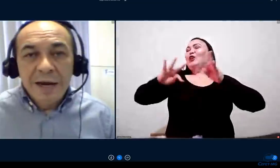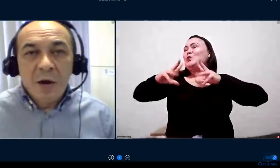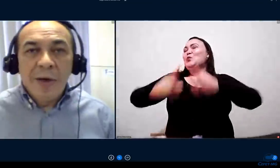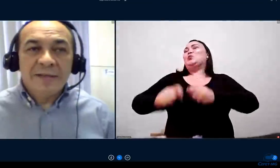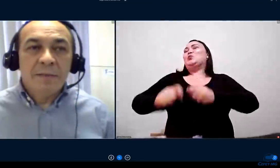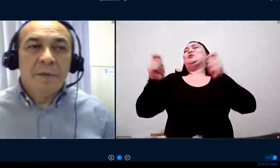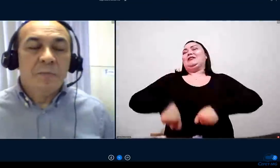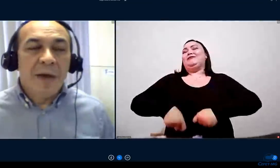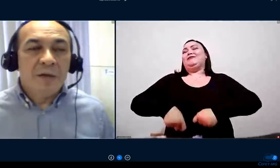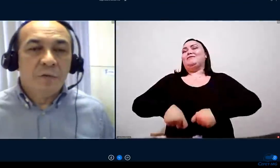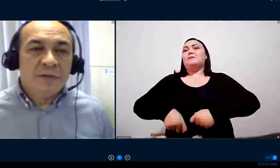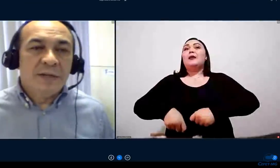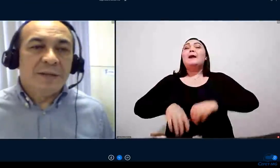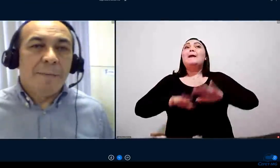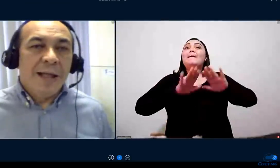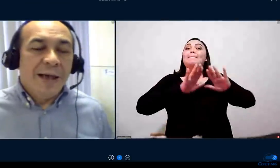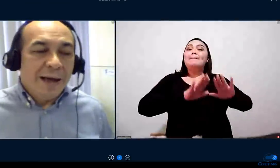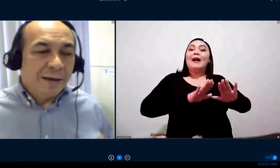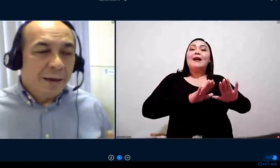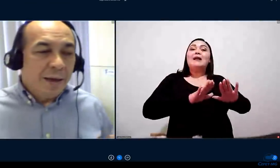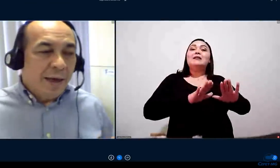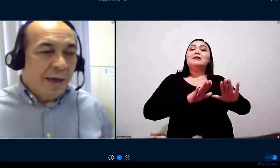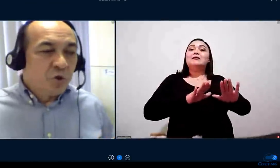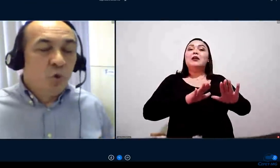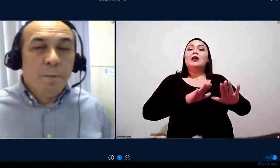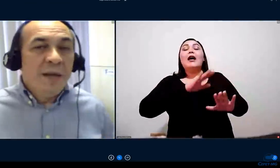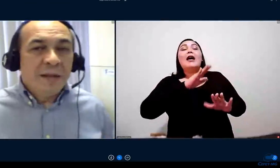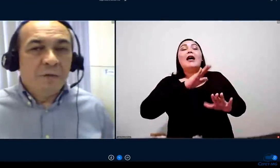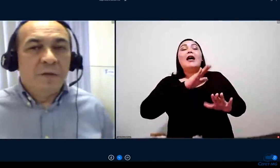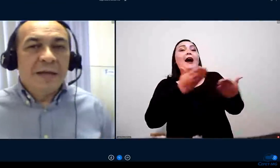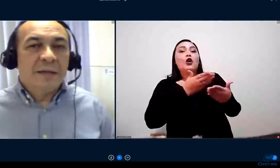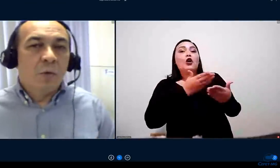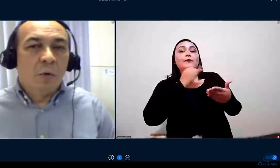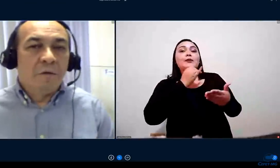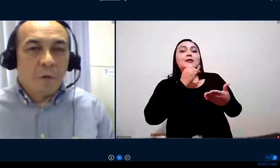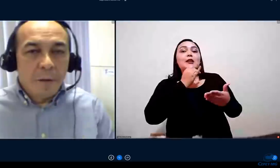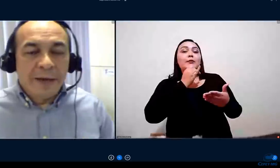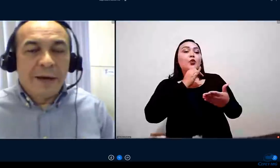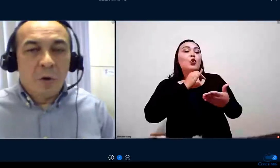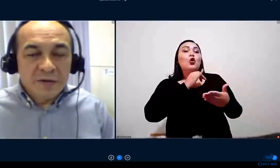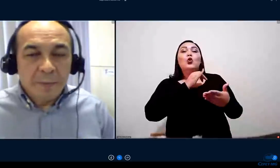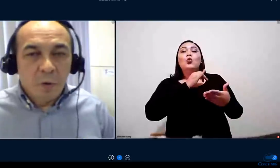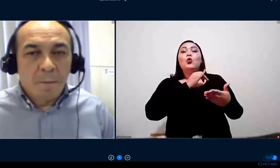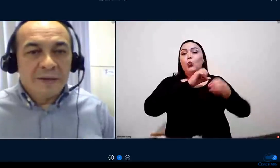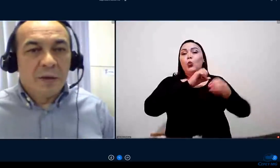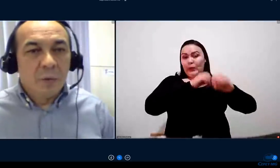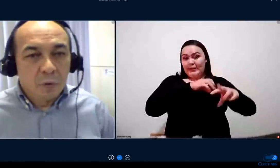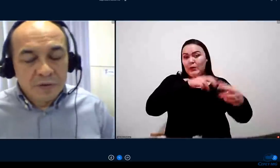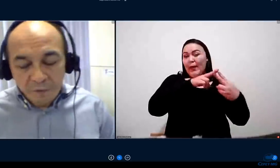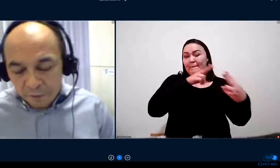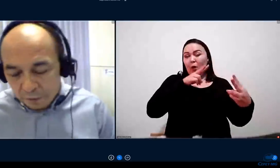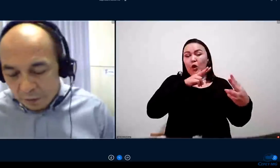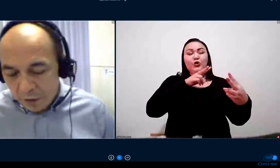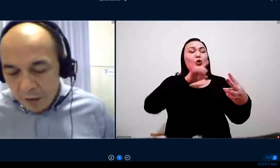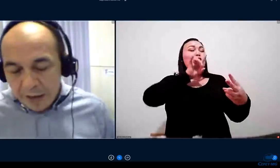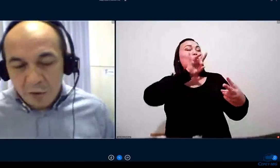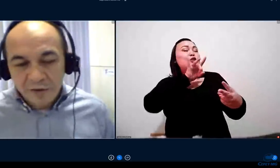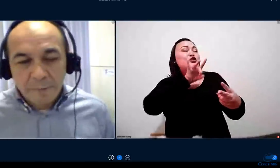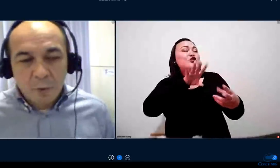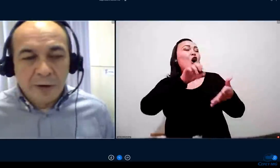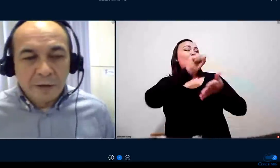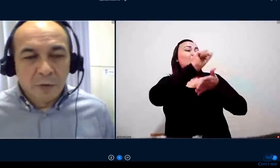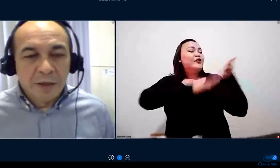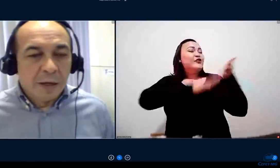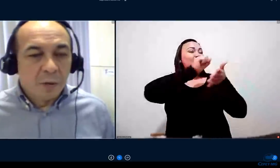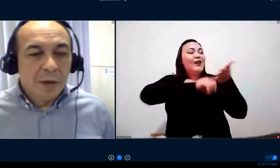ele não é simplesmente você trabalhar, subir atividades a qualquer forma, que era a nossa preocupação, inclusive com a